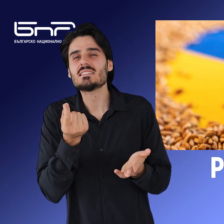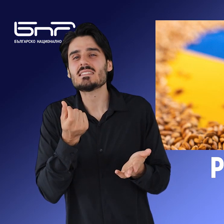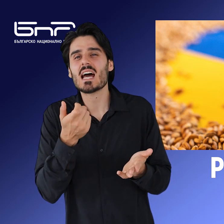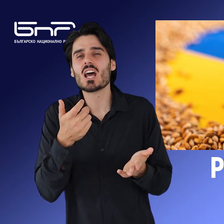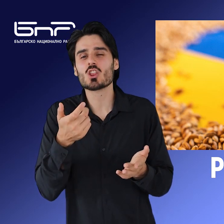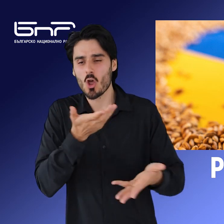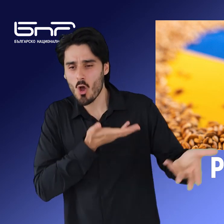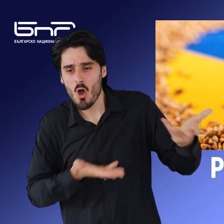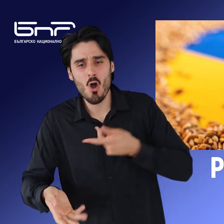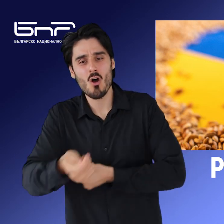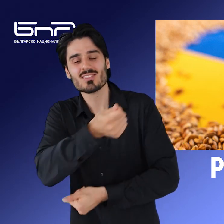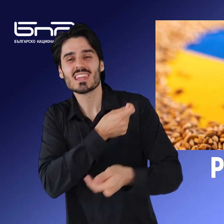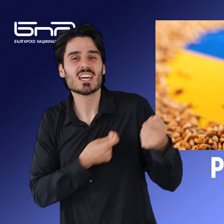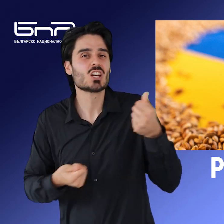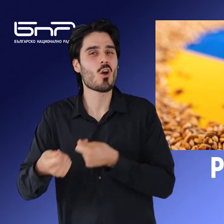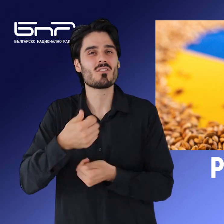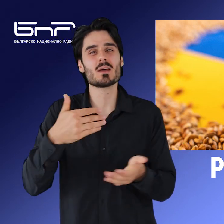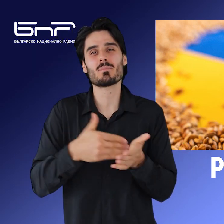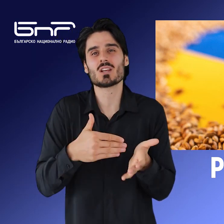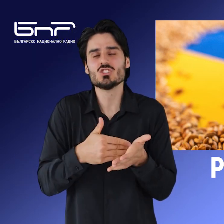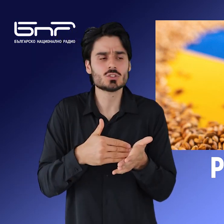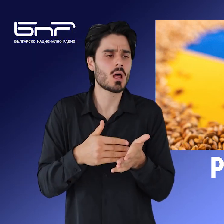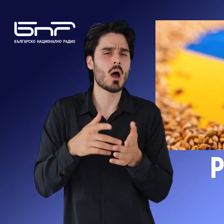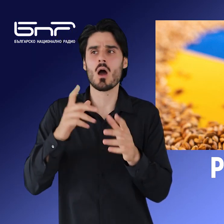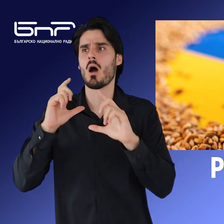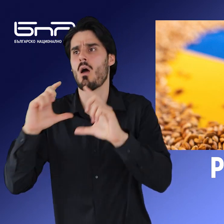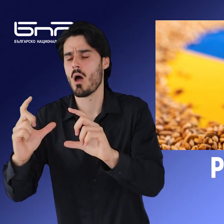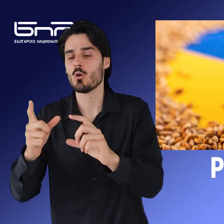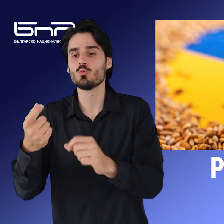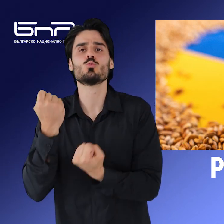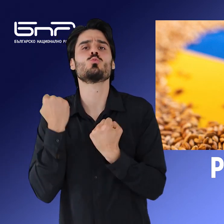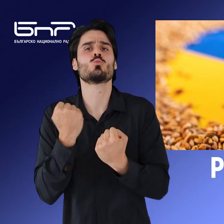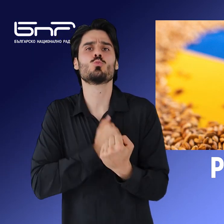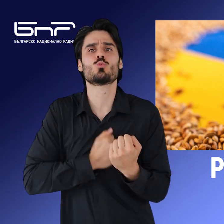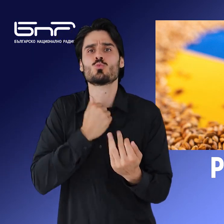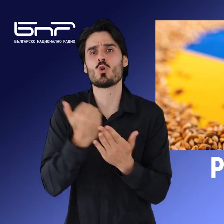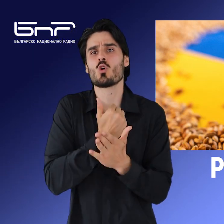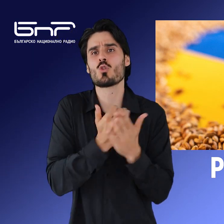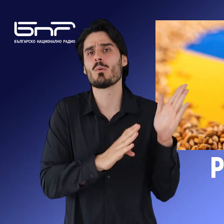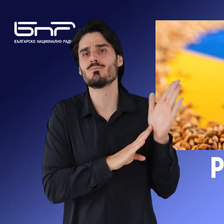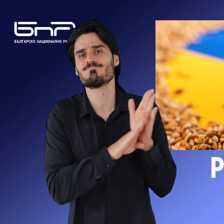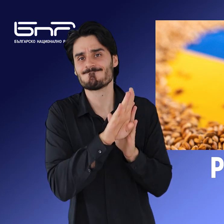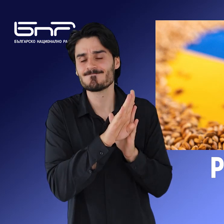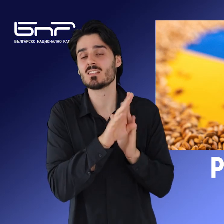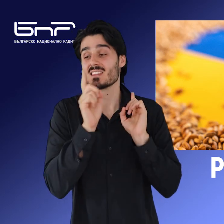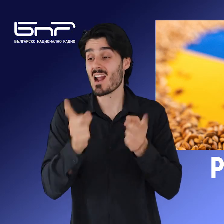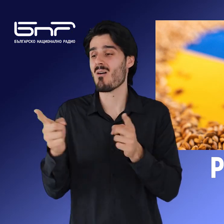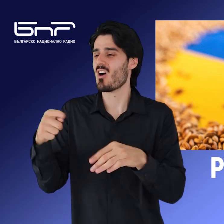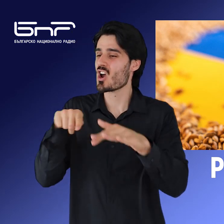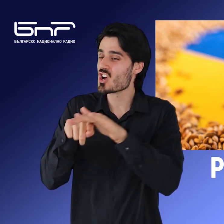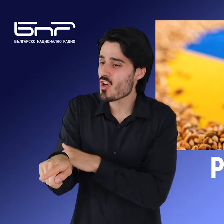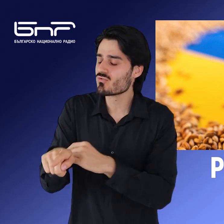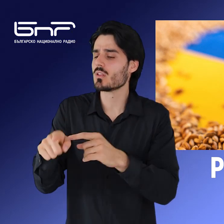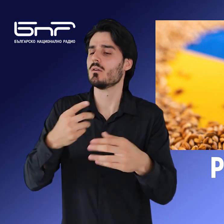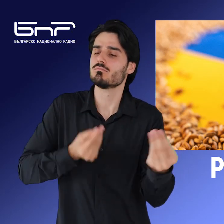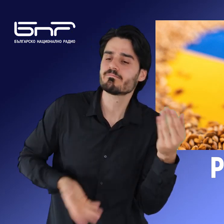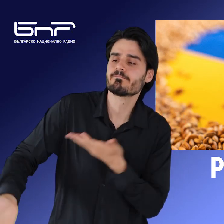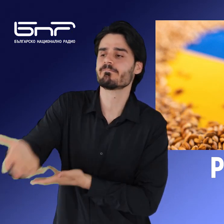сделката да изтече по-късно този месец, като пратеникът в ООН Геннадий Гатилов заяви, че няма основания Москва да се съгласи да запази